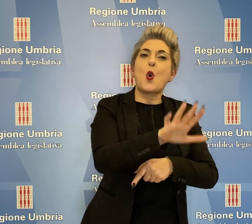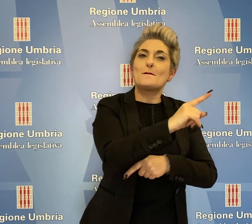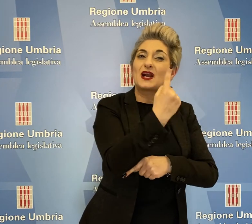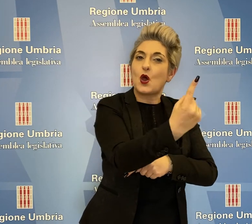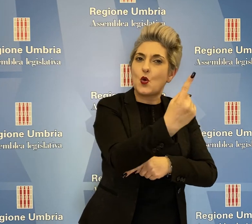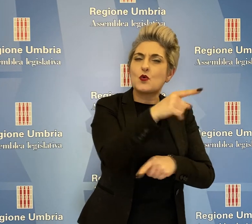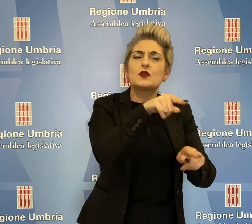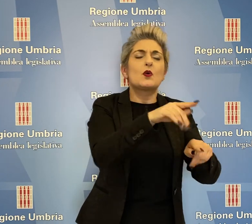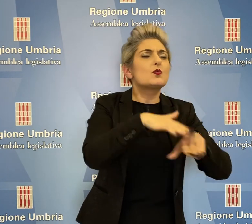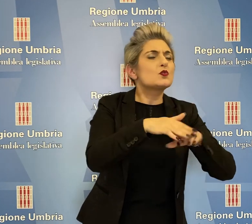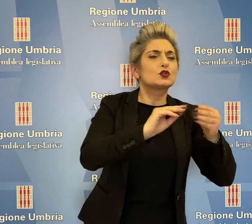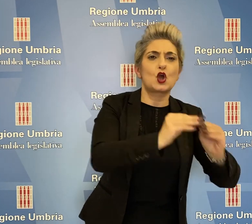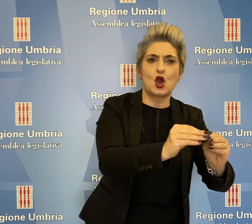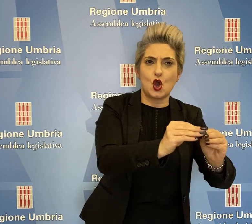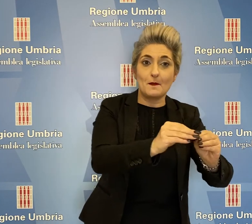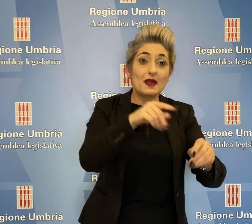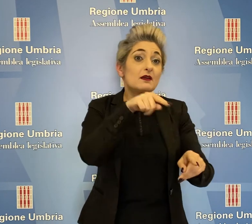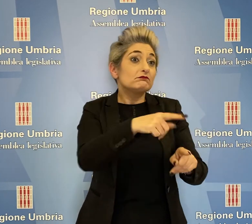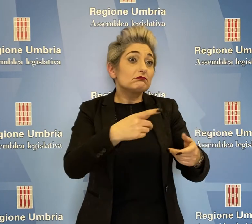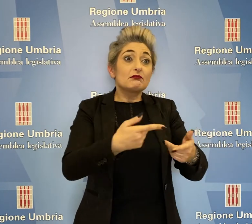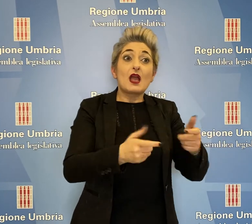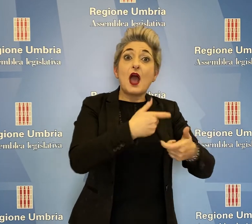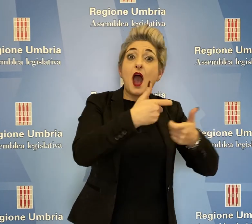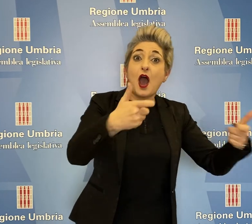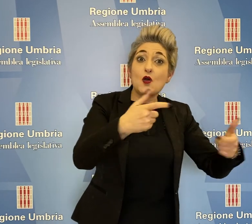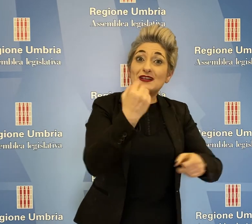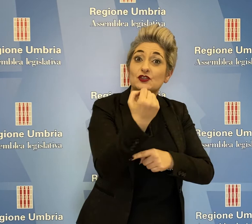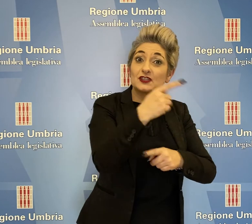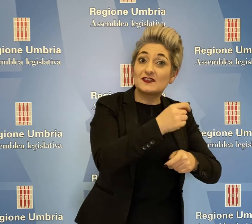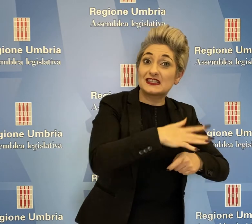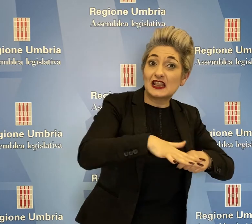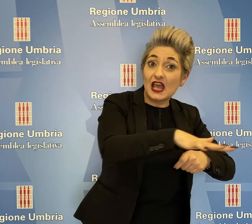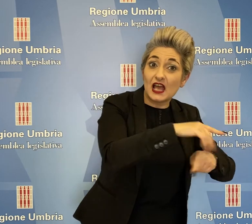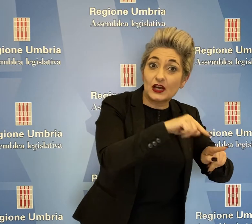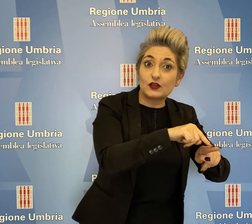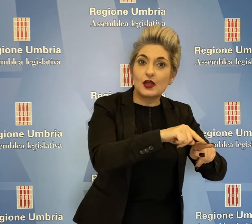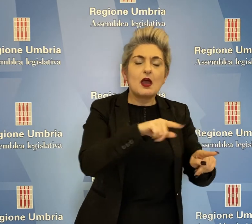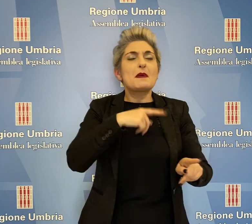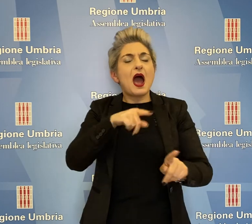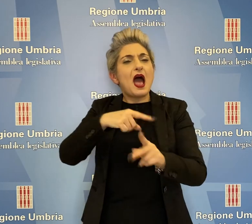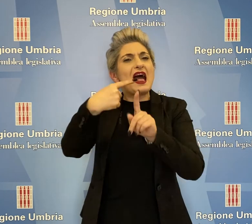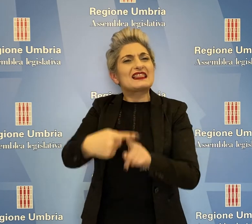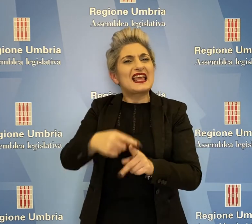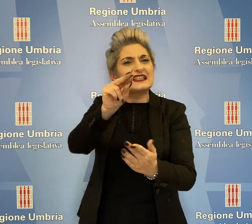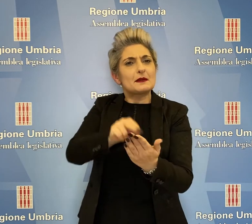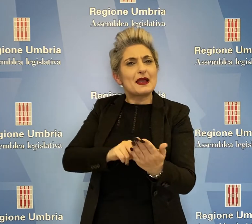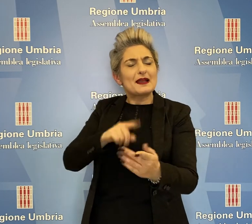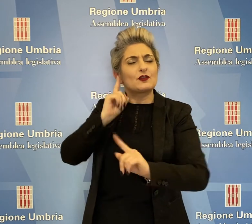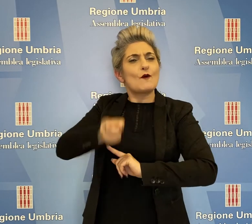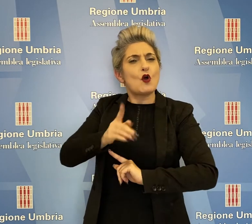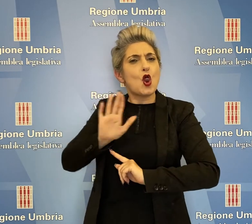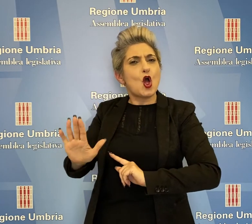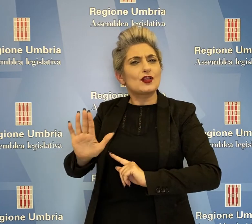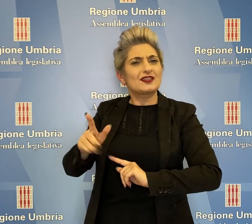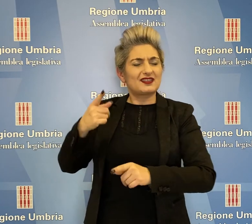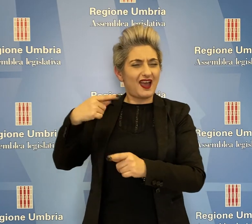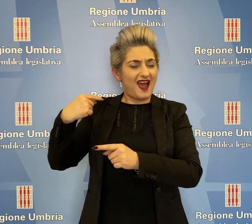'ascito Mariani nell'aumento dei servizi sanitari territoriali e la coerenza con le volontà delle attestatrice, signora Clara